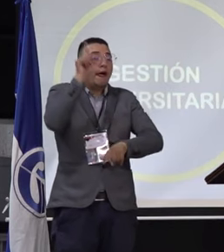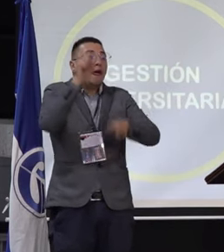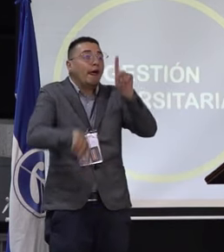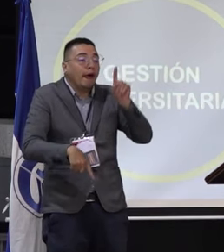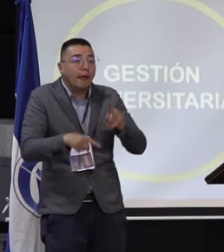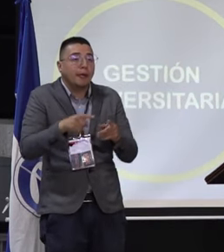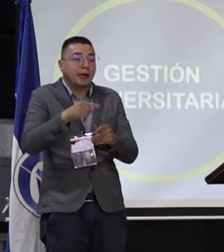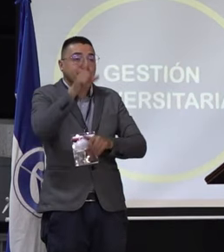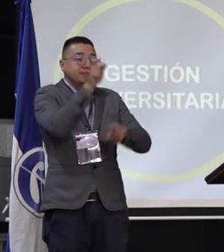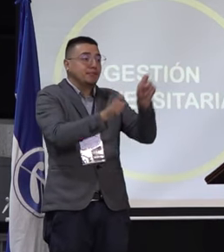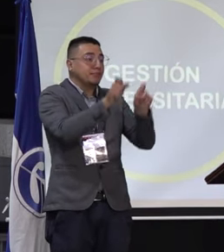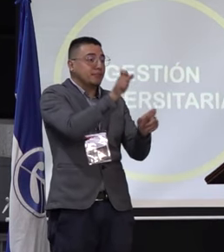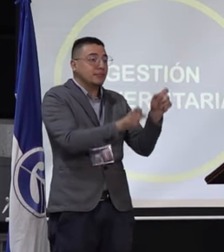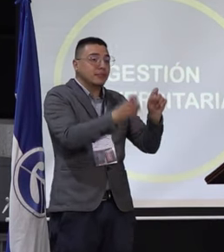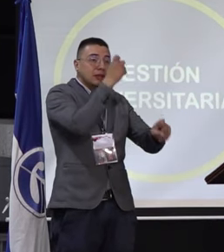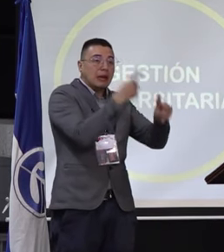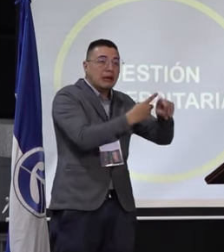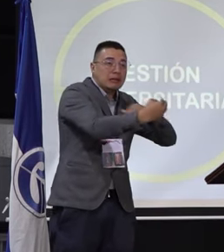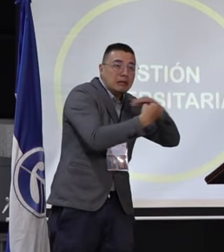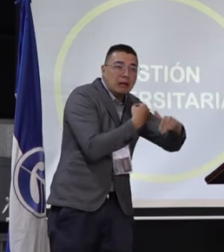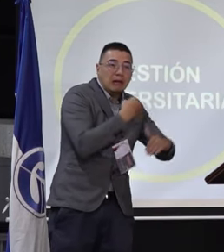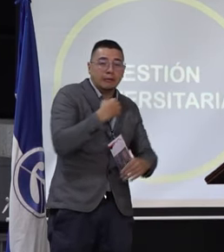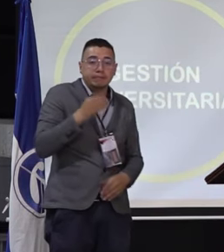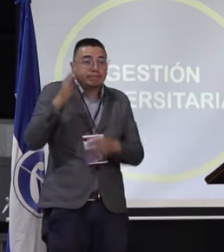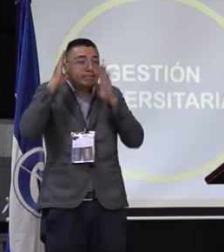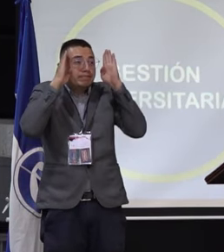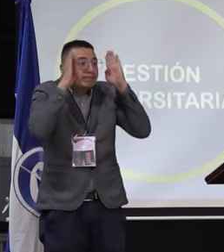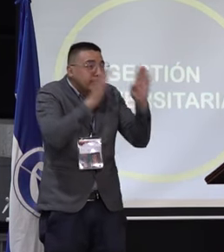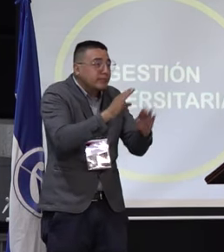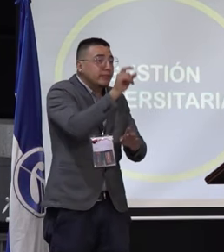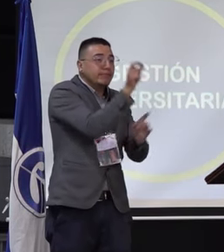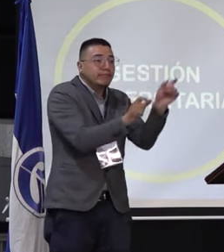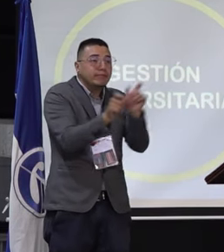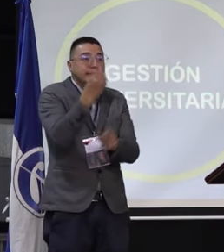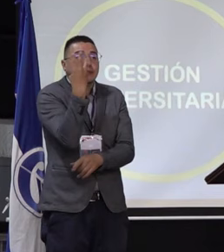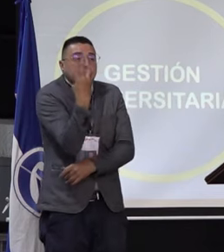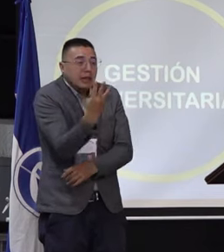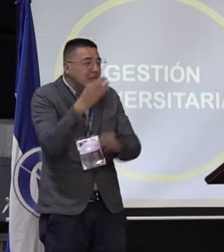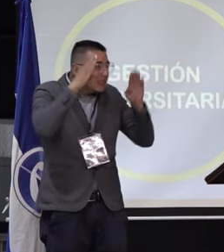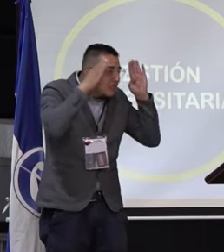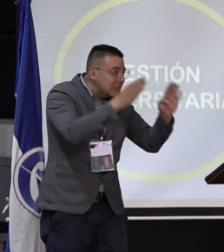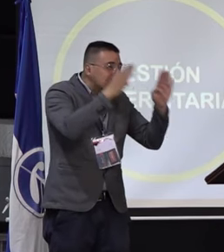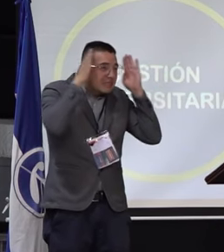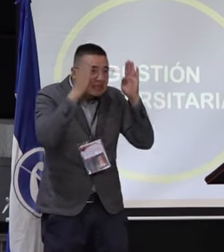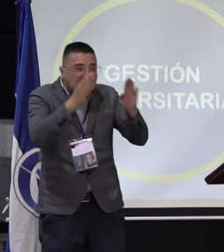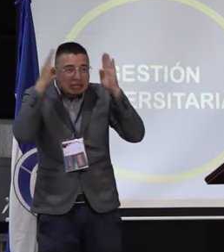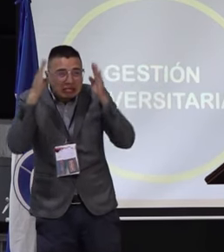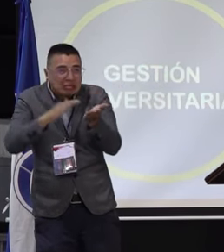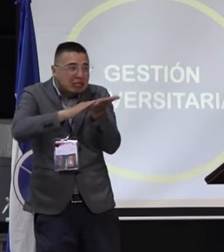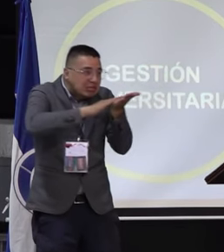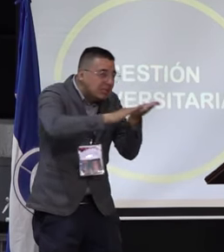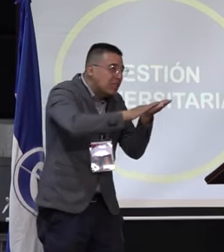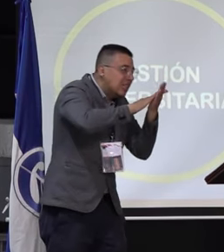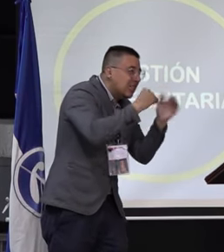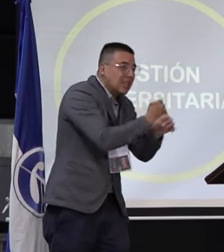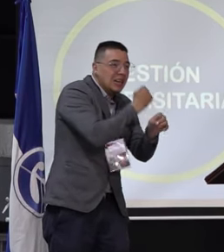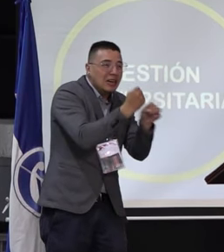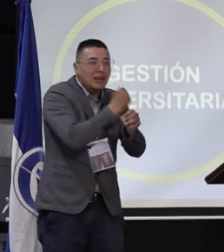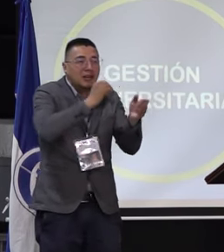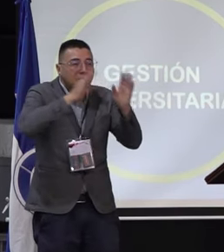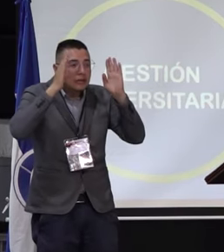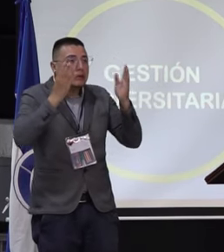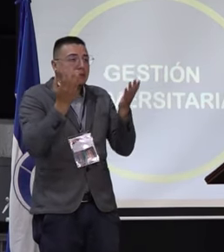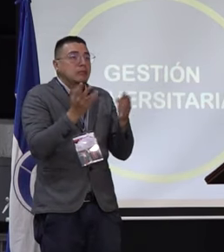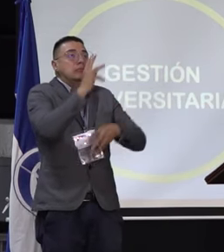tener un centro de egresados con tres funcionarias que tienen que atender comunicación, socialización de experiencias, socialización de ofertas laborales y